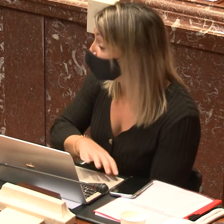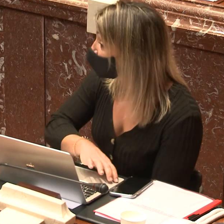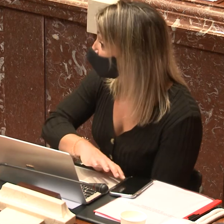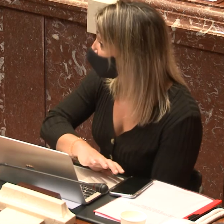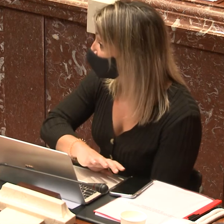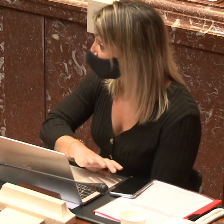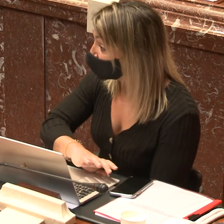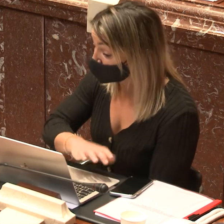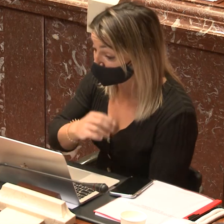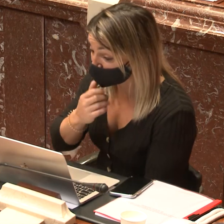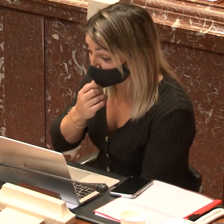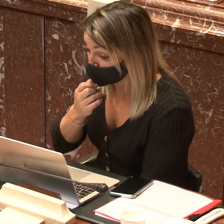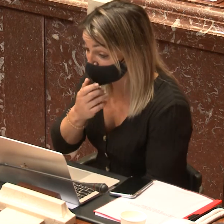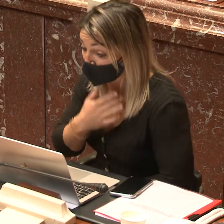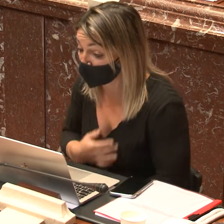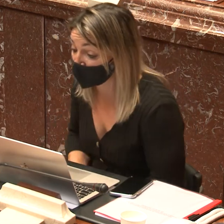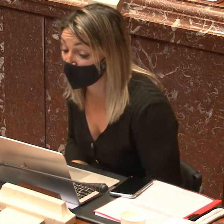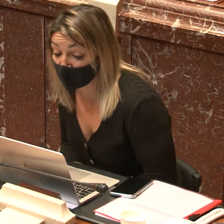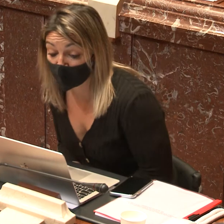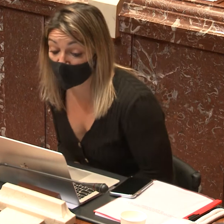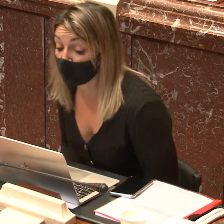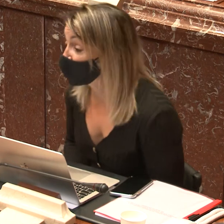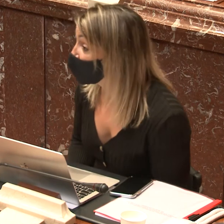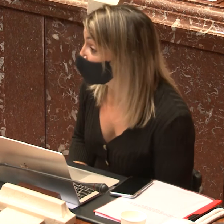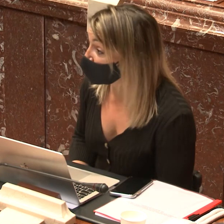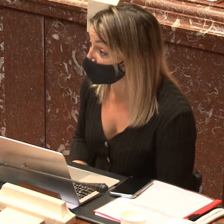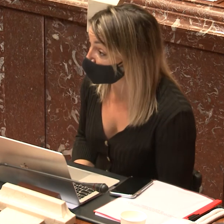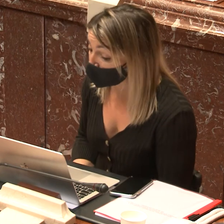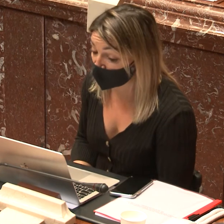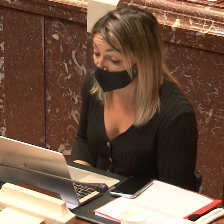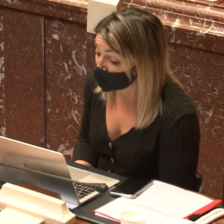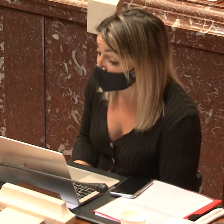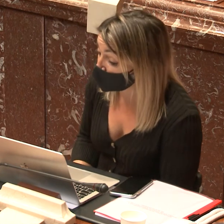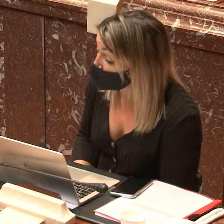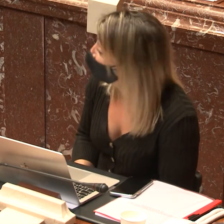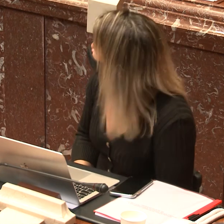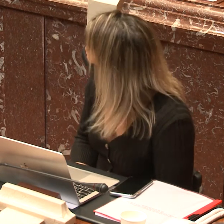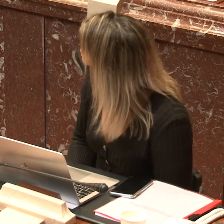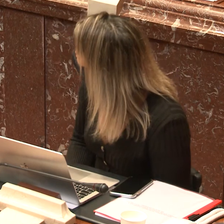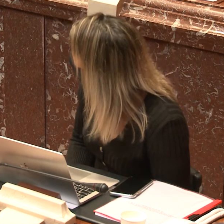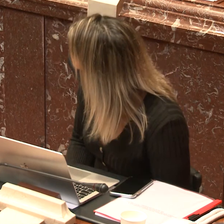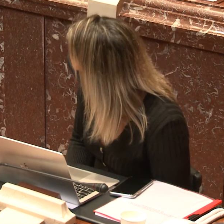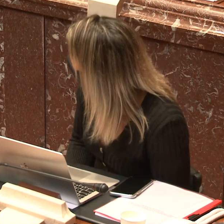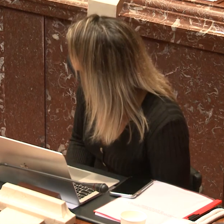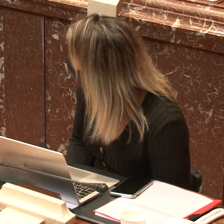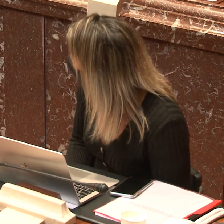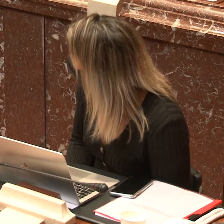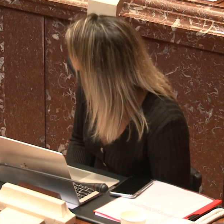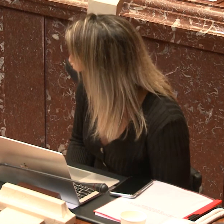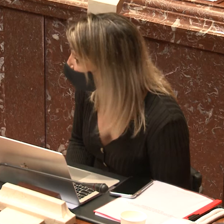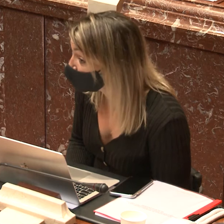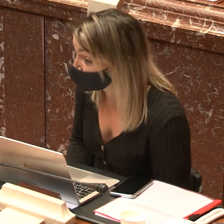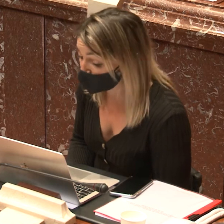Poco antes de que estallase la pandemia, mi compañera Maruja Pellegrín y yo nos reuníamos con